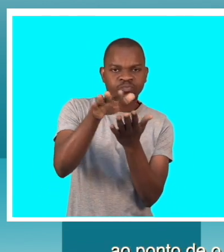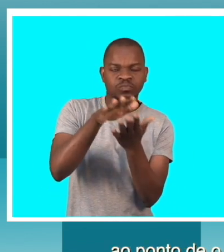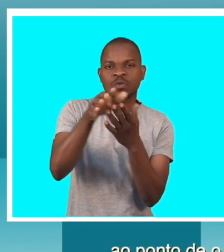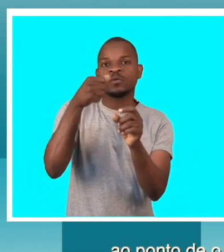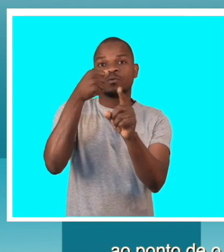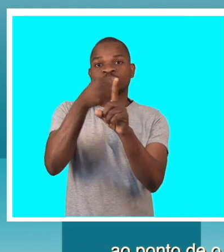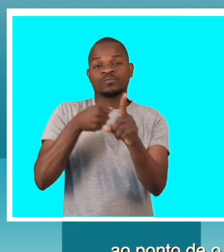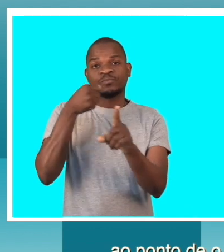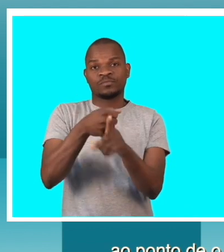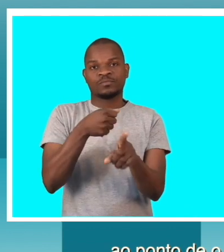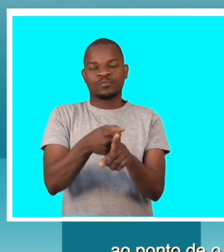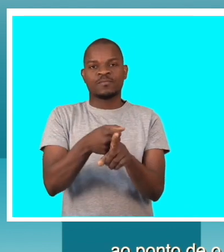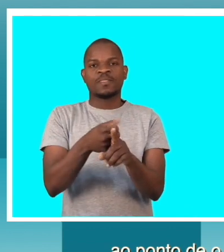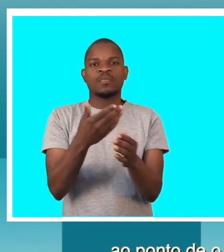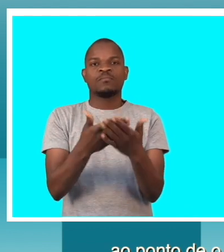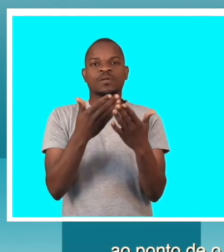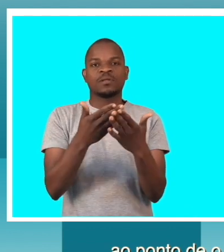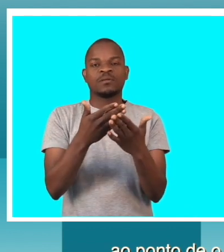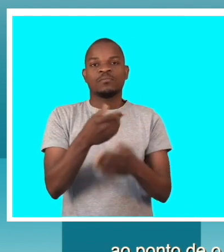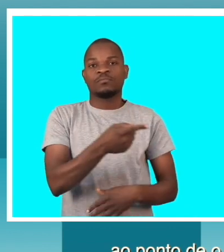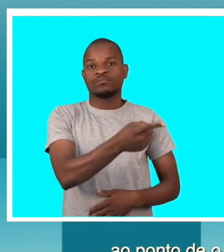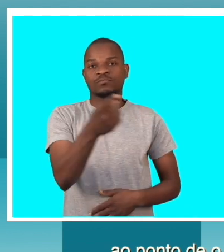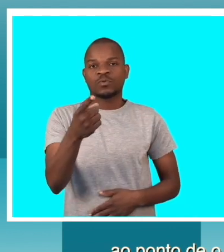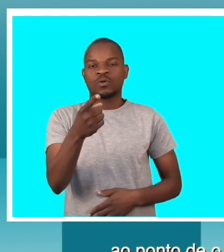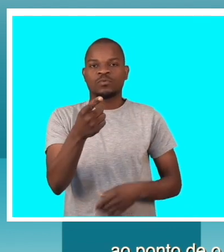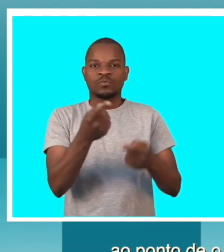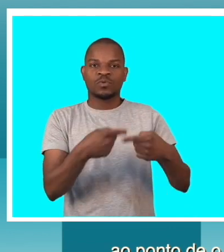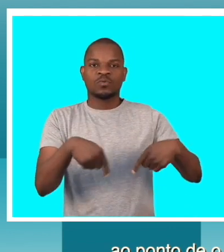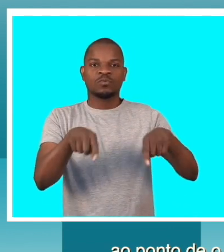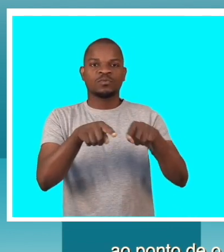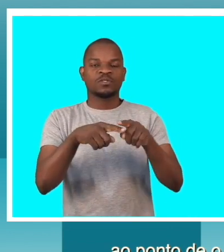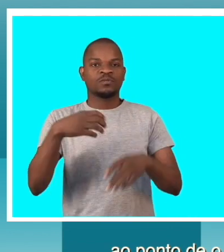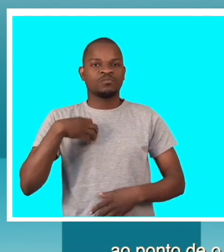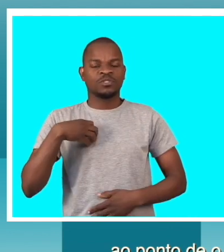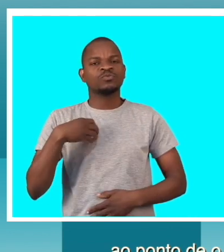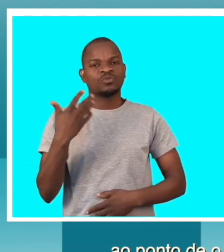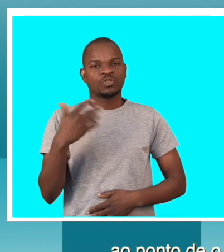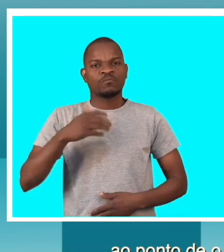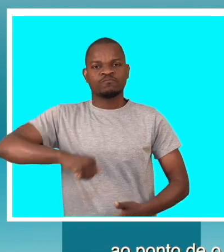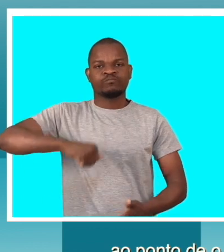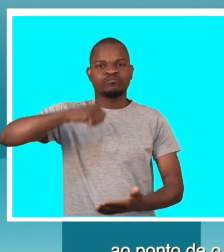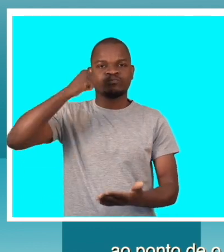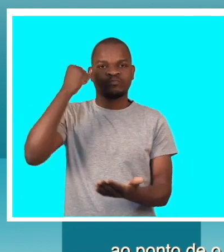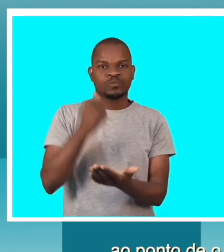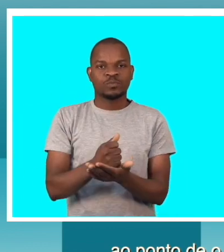ao ponto de o Conselho de Ministros aprovar este decreto que